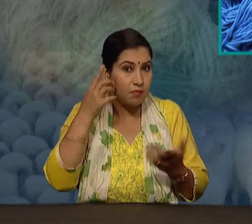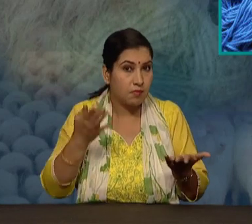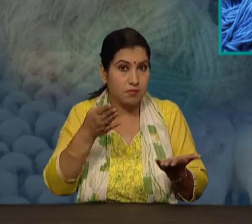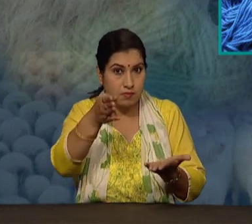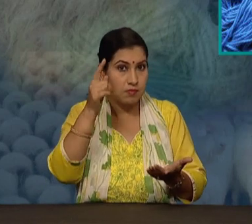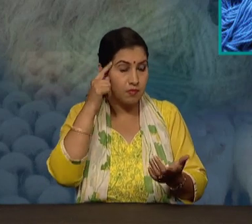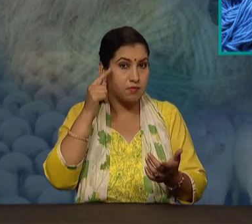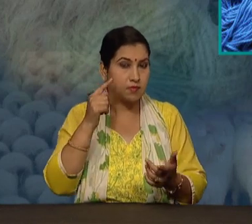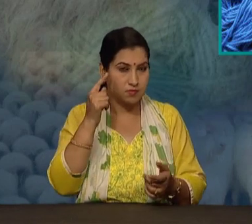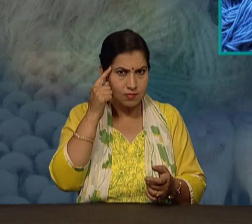याद आई वो सारणी?